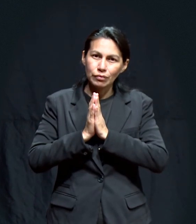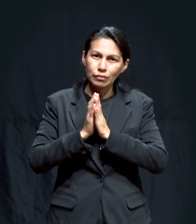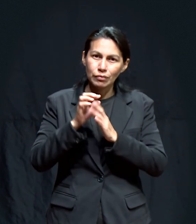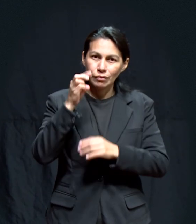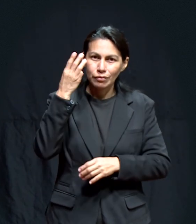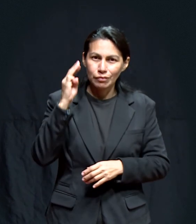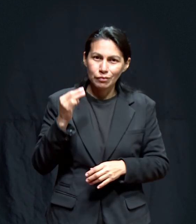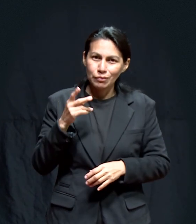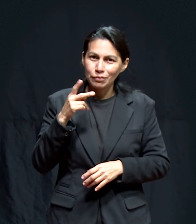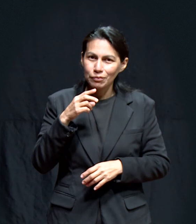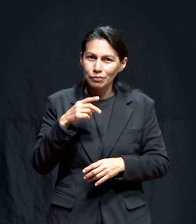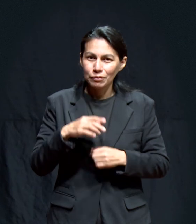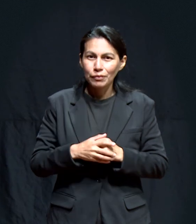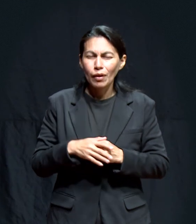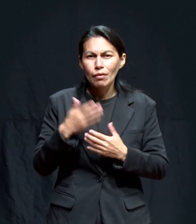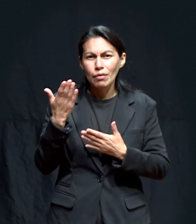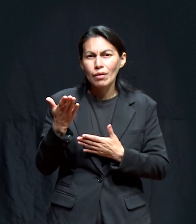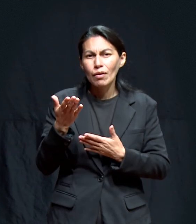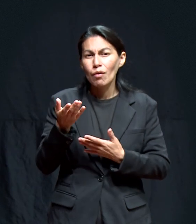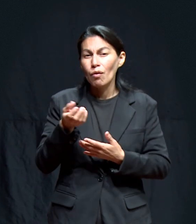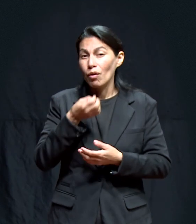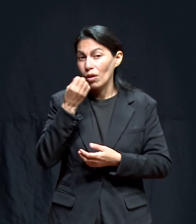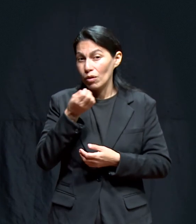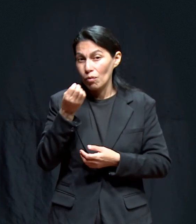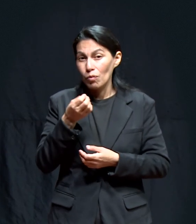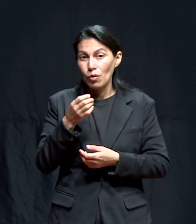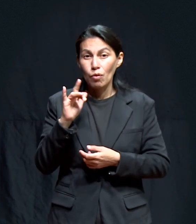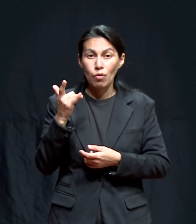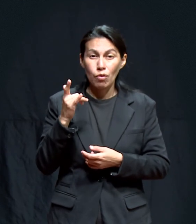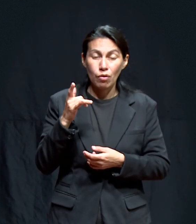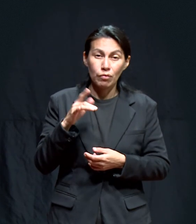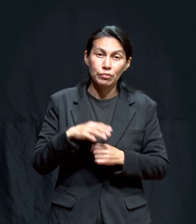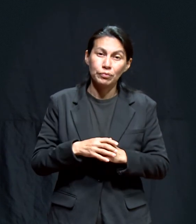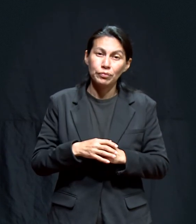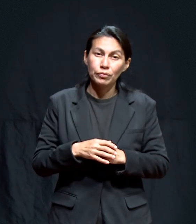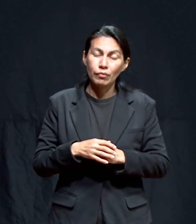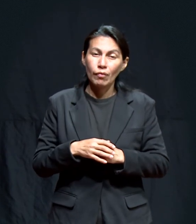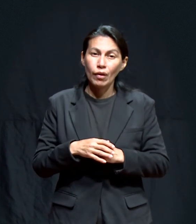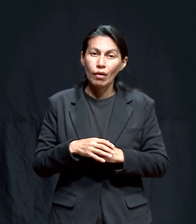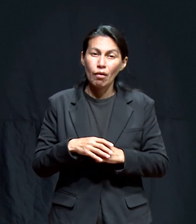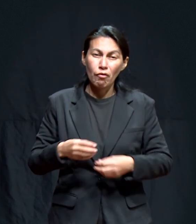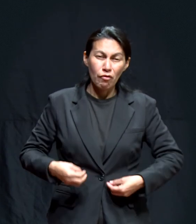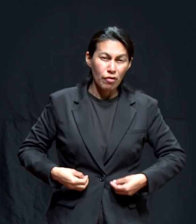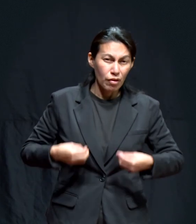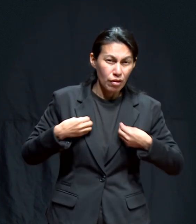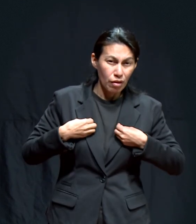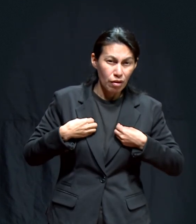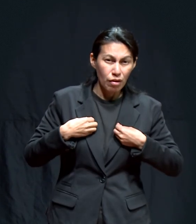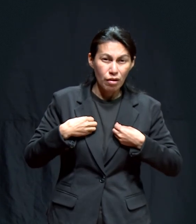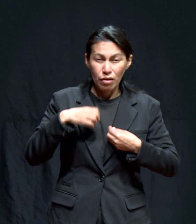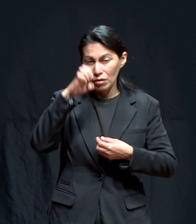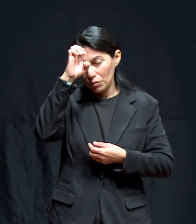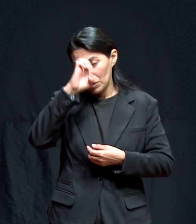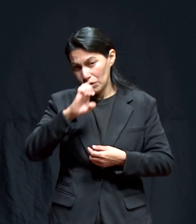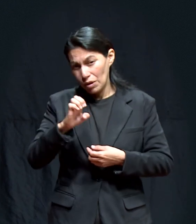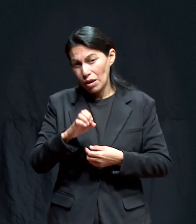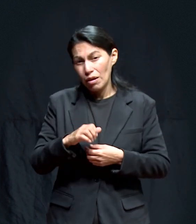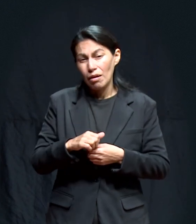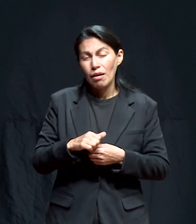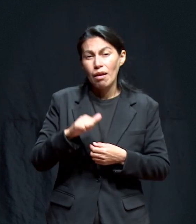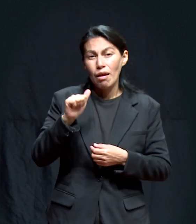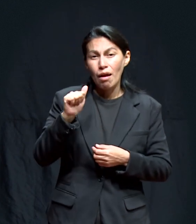Mónica Vera Pide oración Por Julio Vera Ya que tiene cáncer También por su vida espiritual